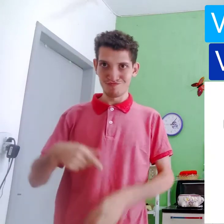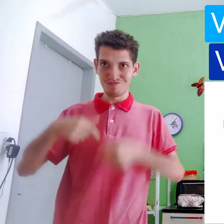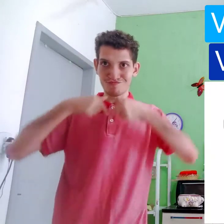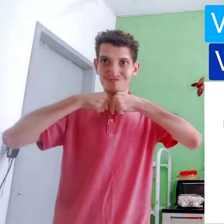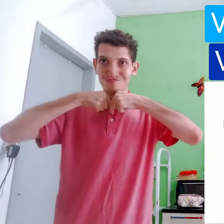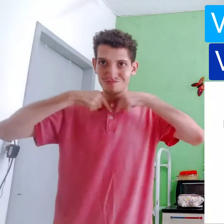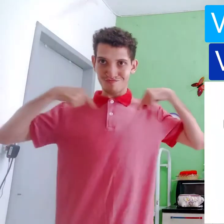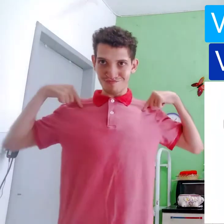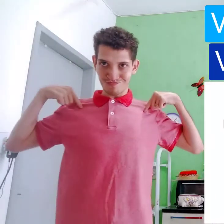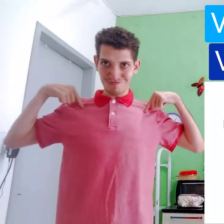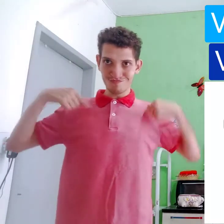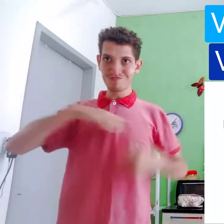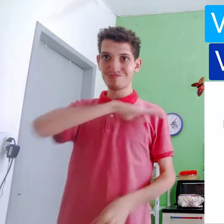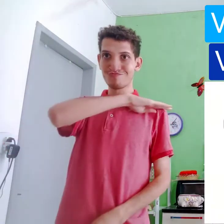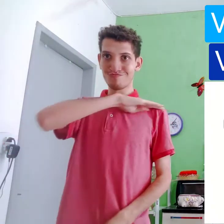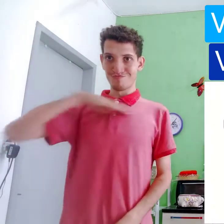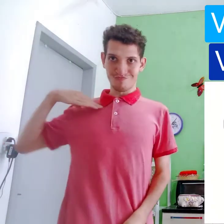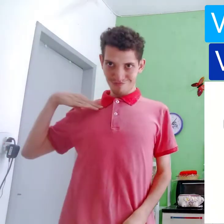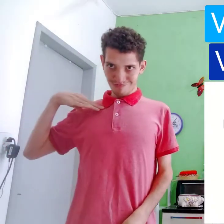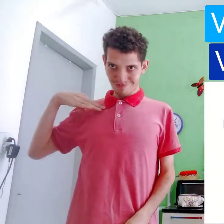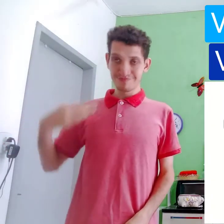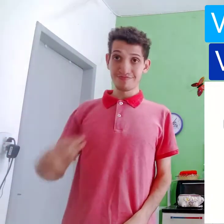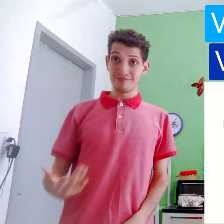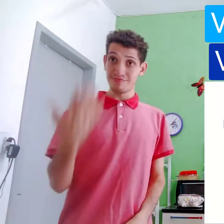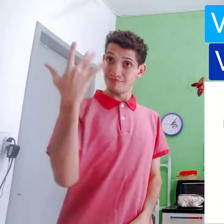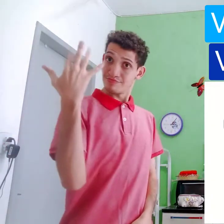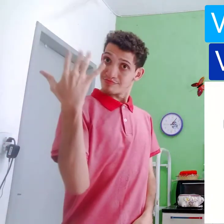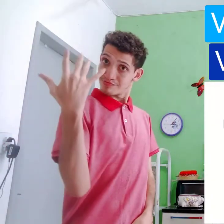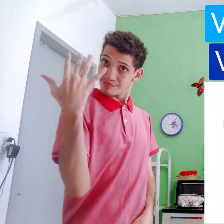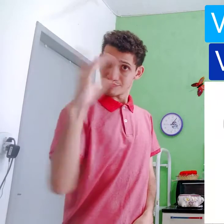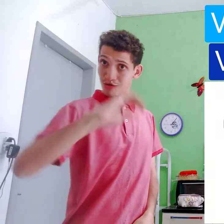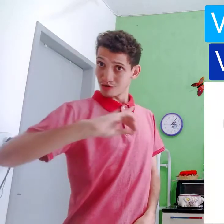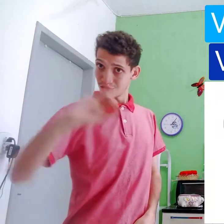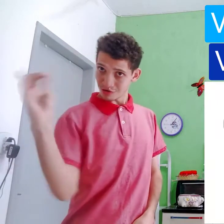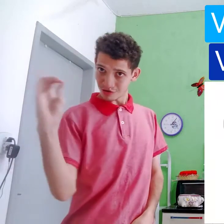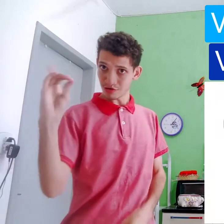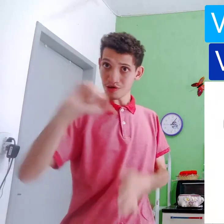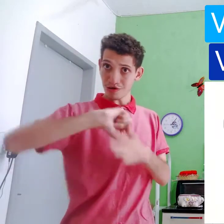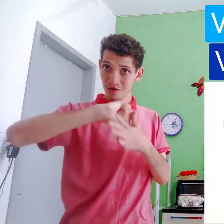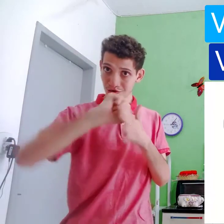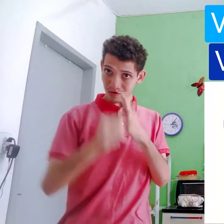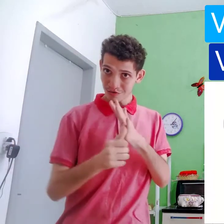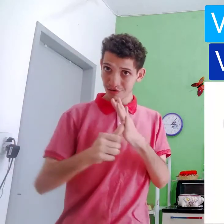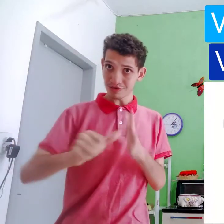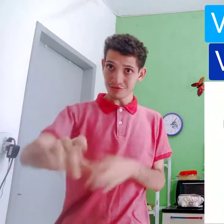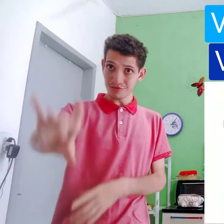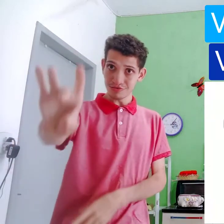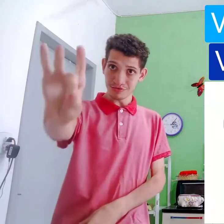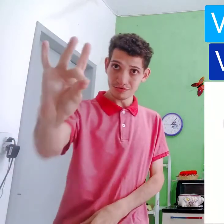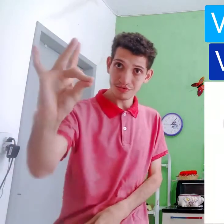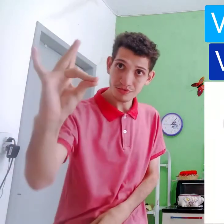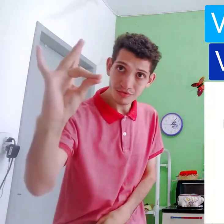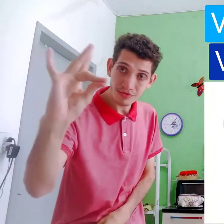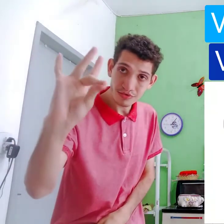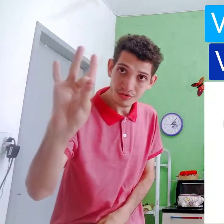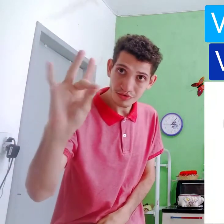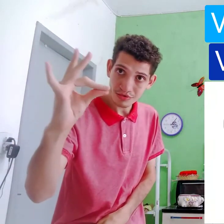sim, tronco, mão direita, configuração de mão é essa,